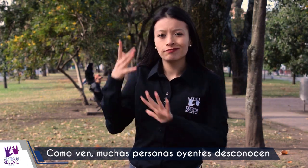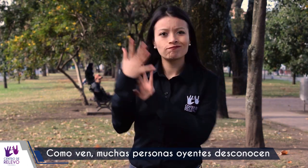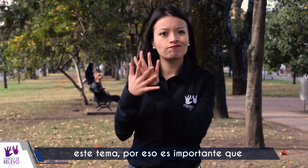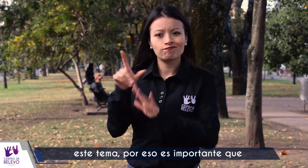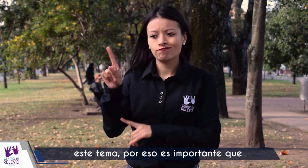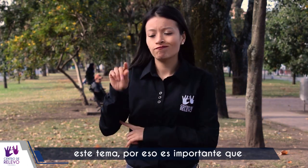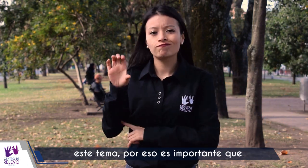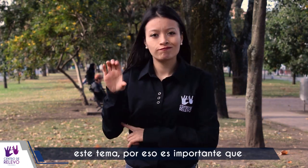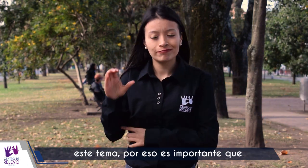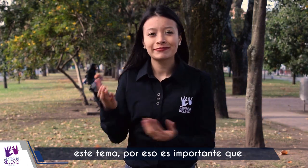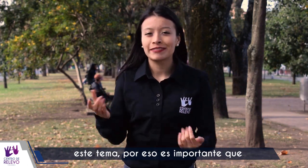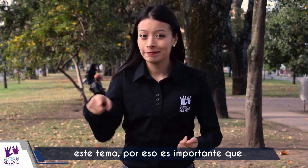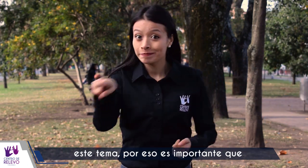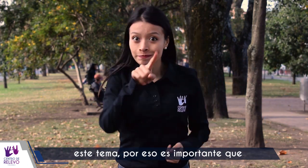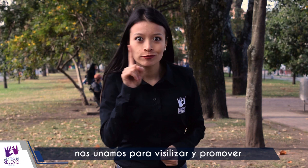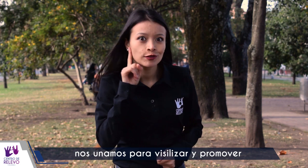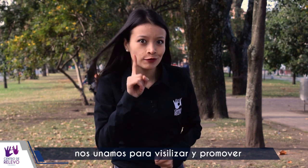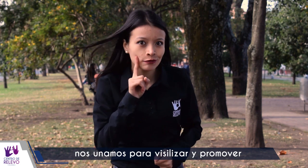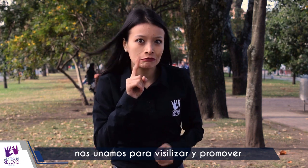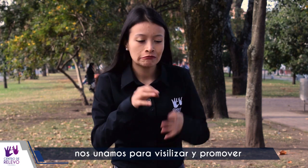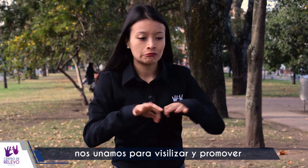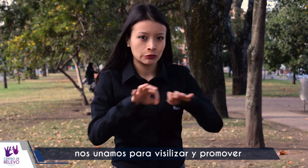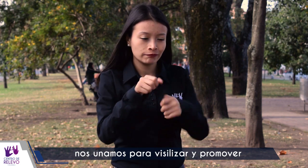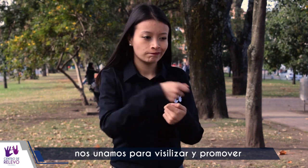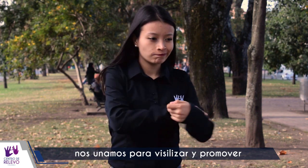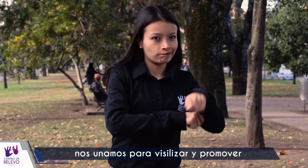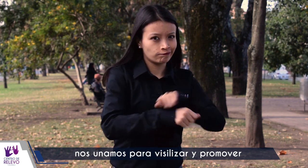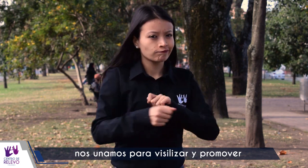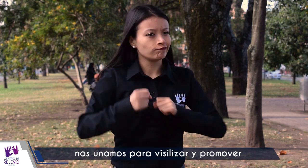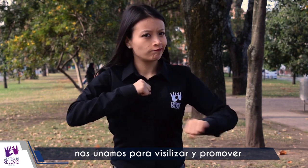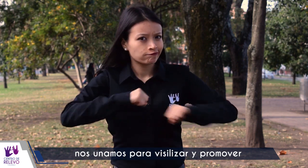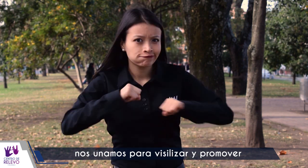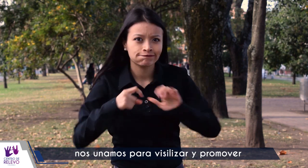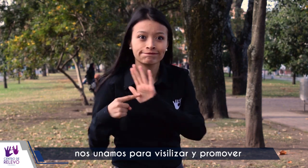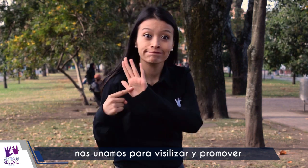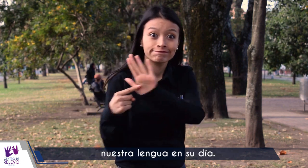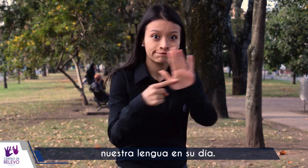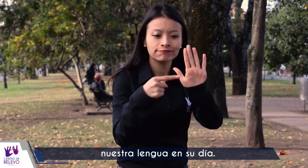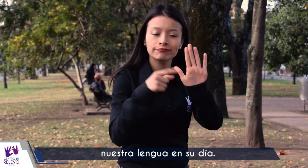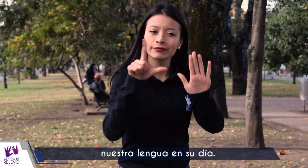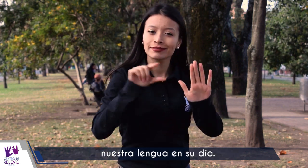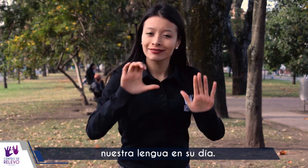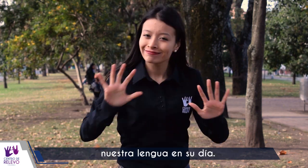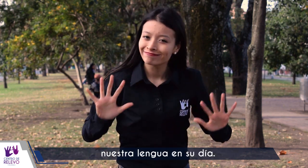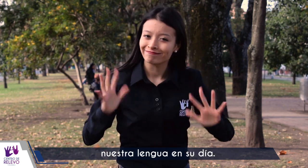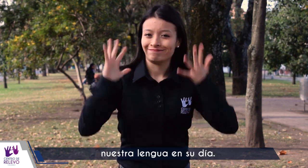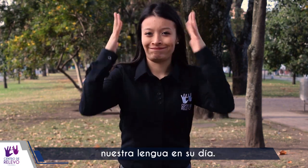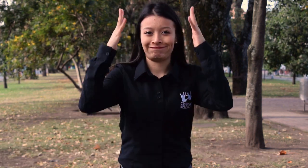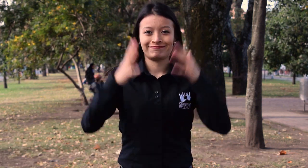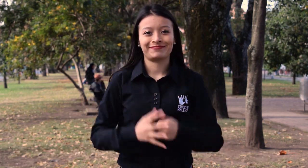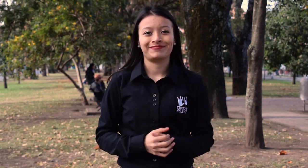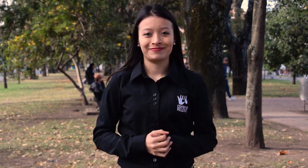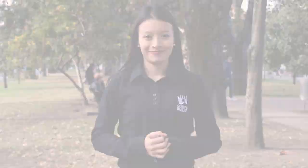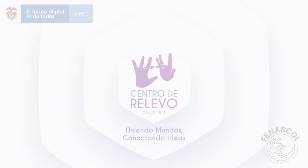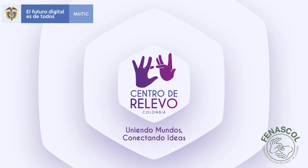desconocen este tema. Por eso es importante que nos unamos para visibilizar y promover nuestra lengua en su día.